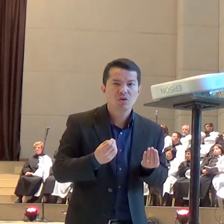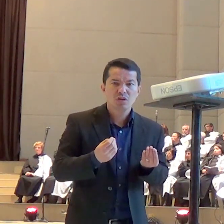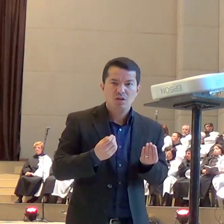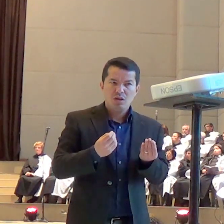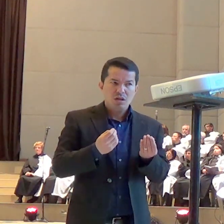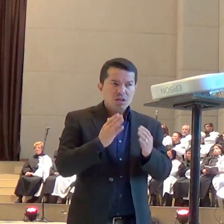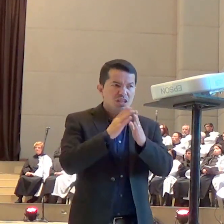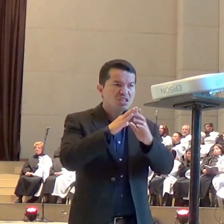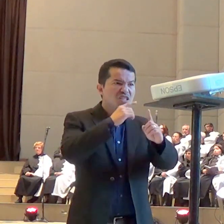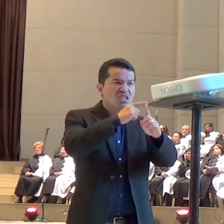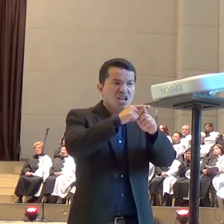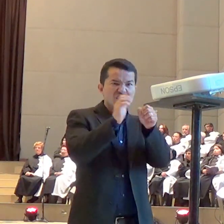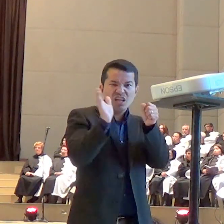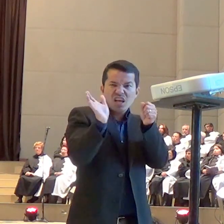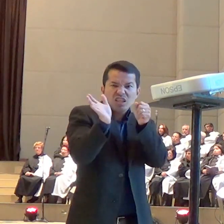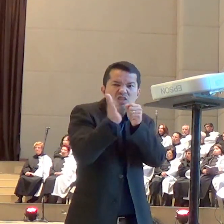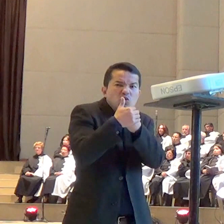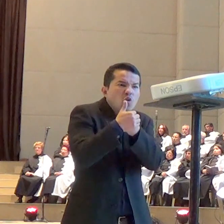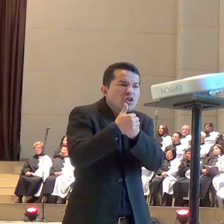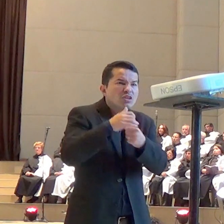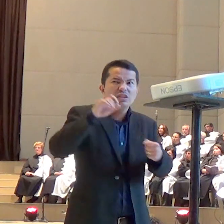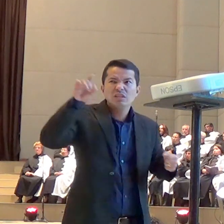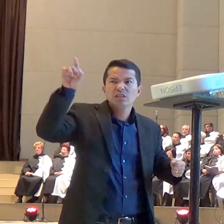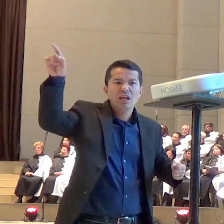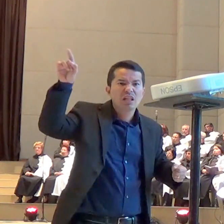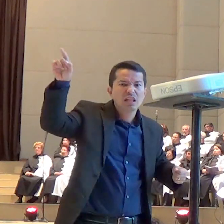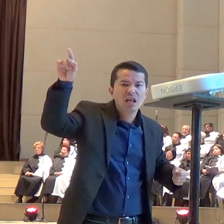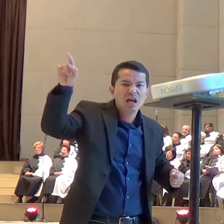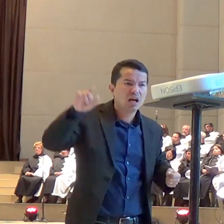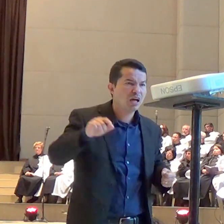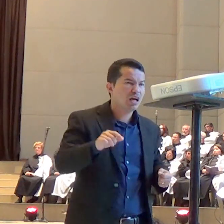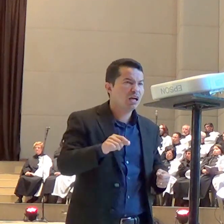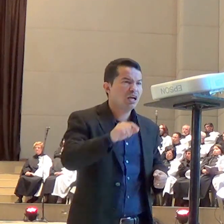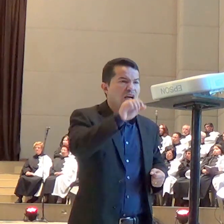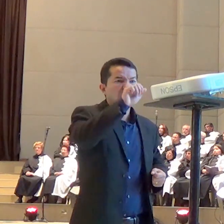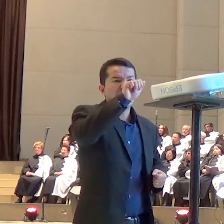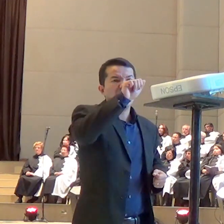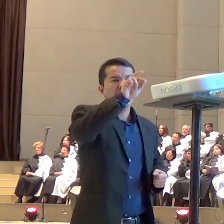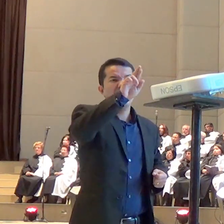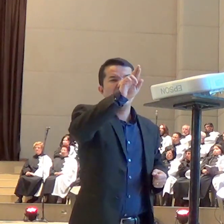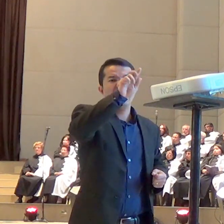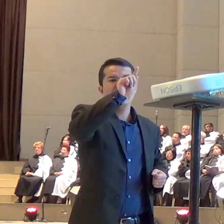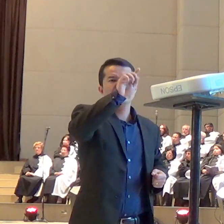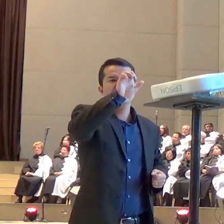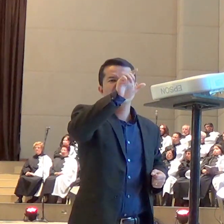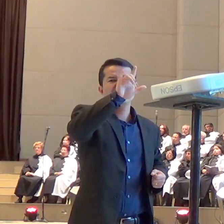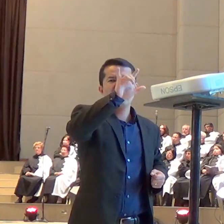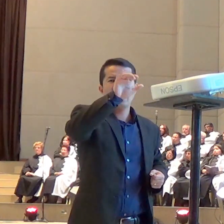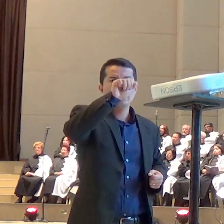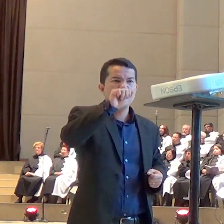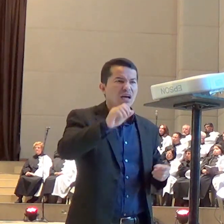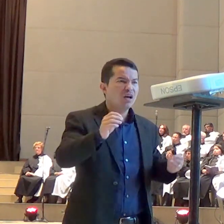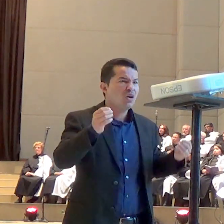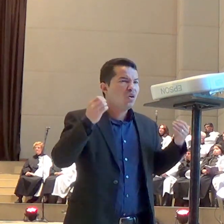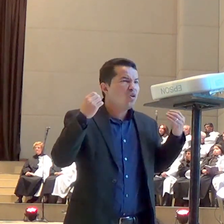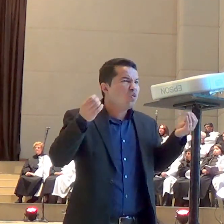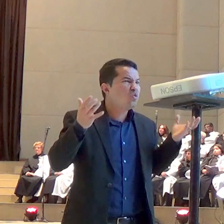escondida, não é que fica no subterrâneo, mas é que fica escondida. Como é que pode ser uma igreja escondida